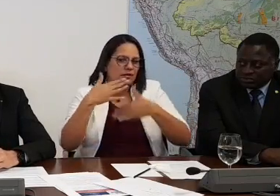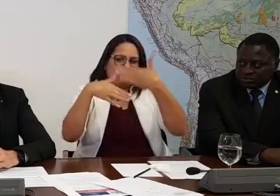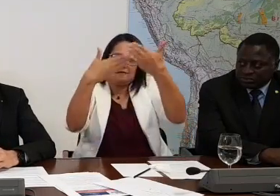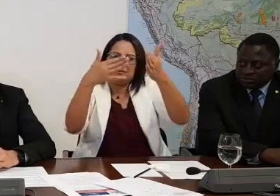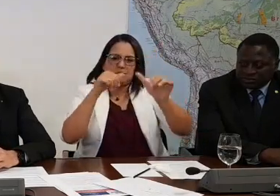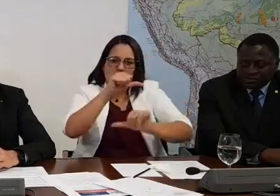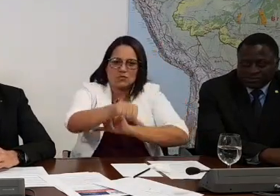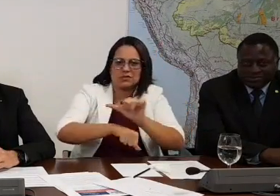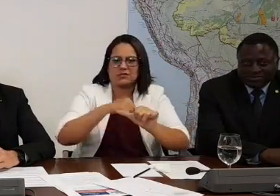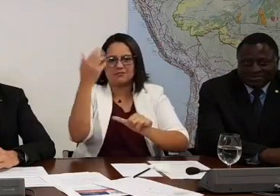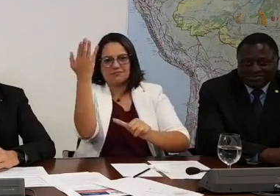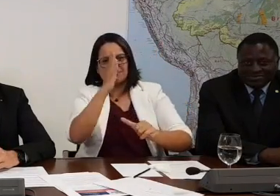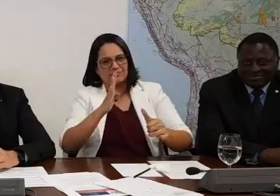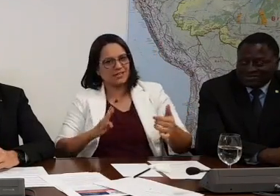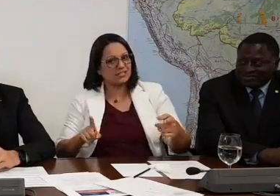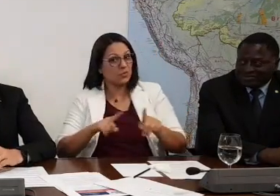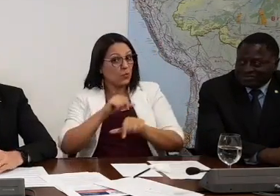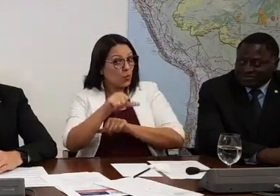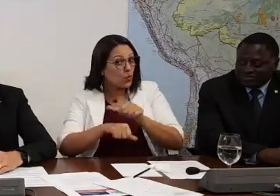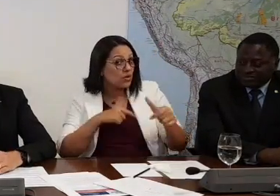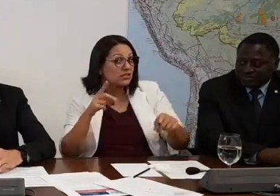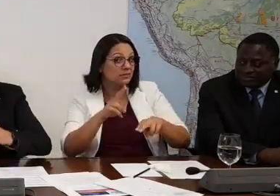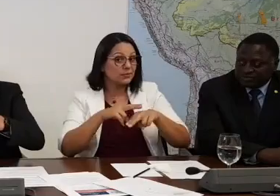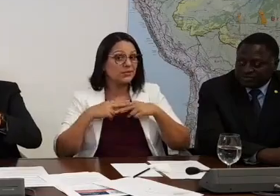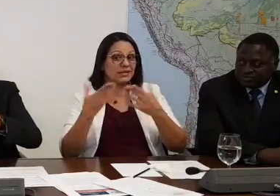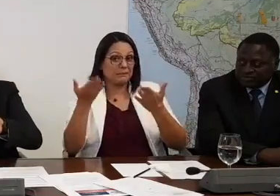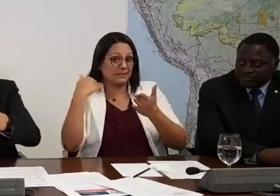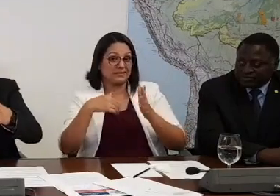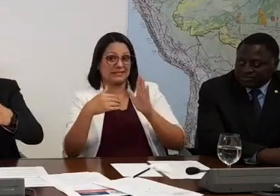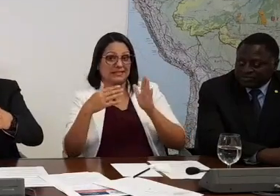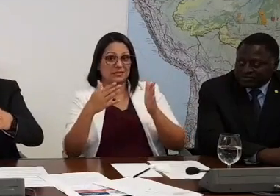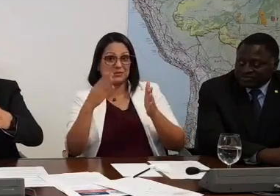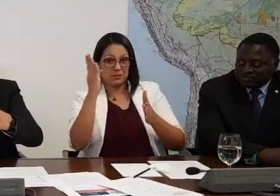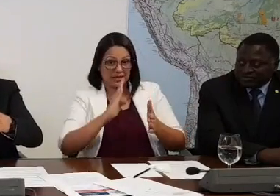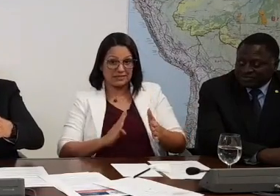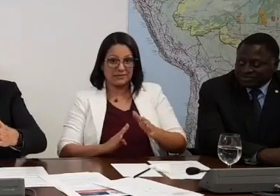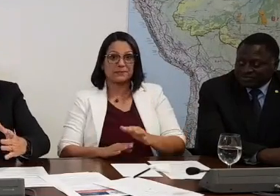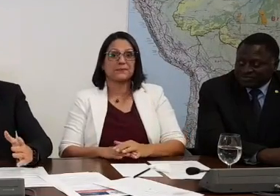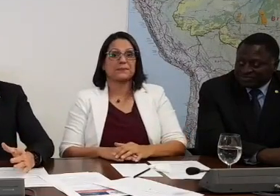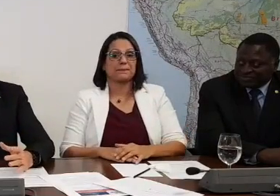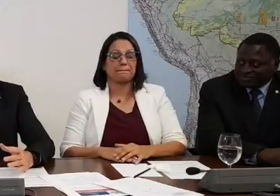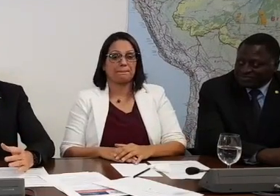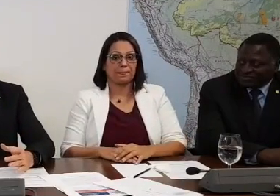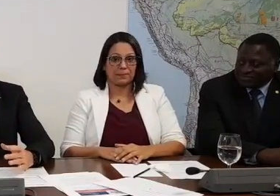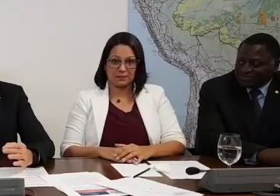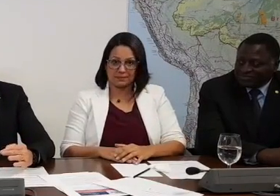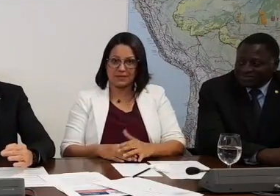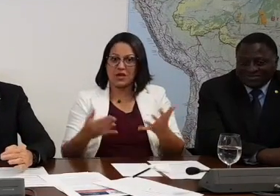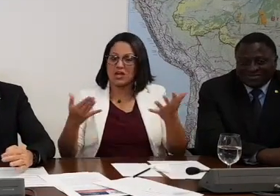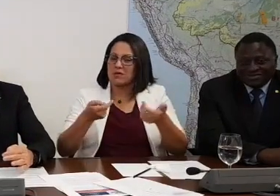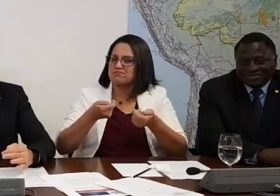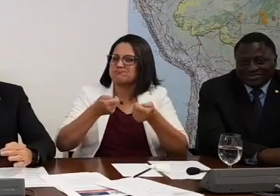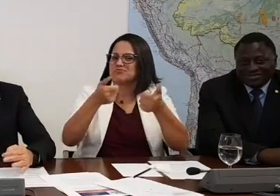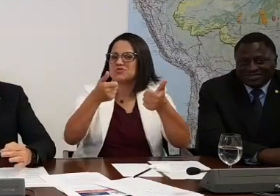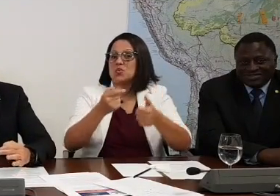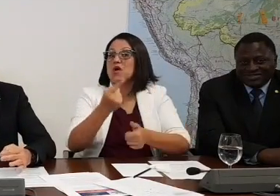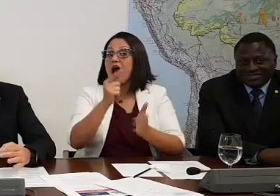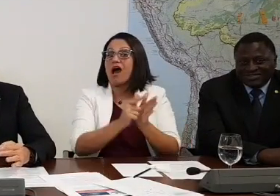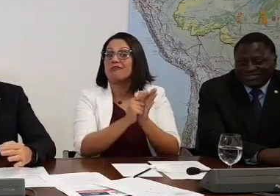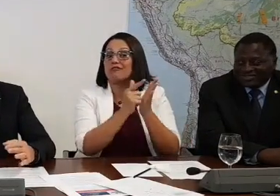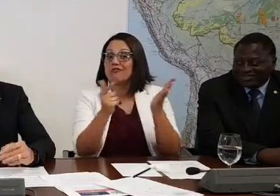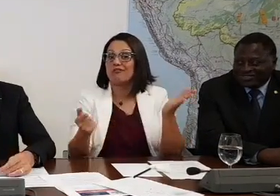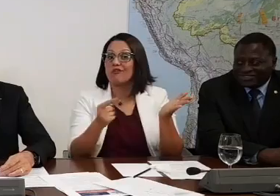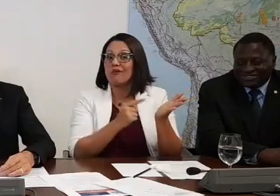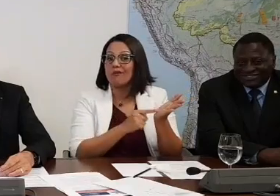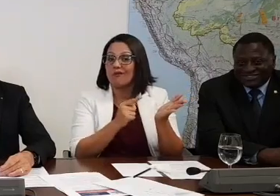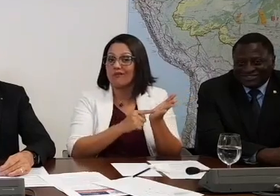é a mudança na matriz de transporte que a gente tanto precisa. Eu quero elogiar hoje, pra encerrar, né, o jornal A Folha de